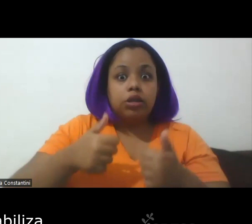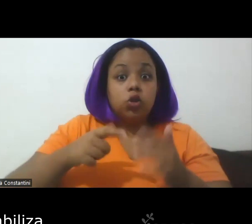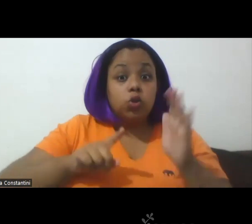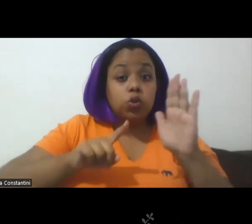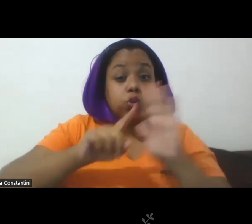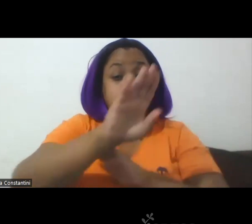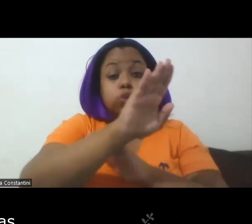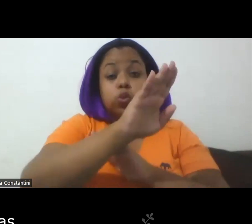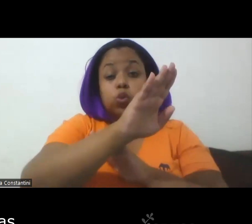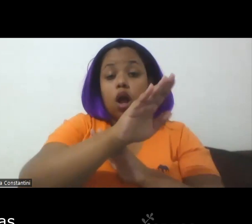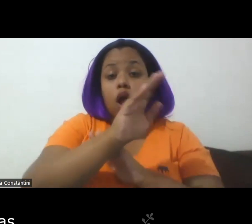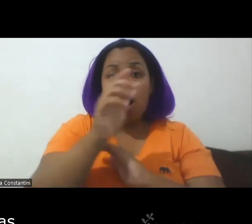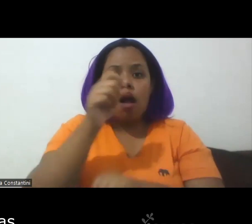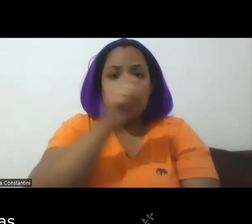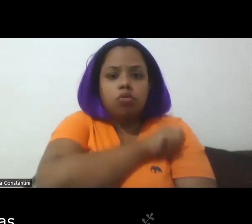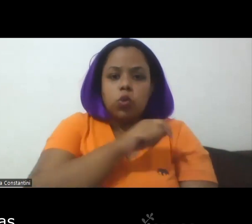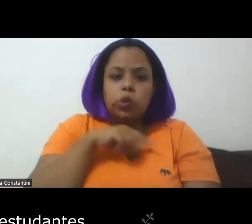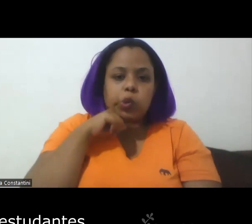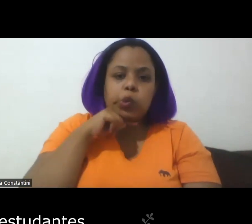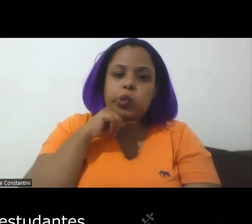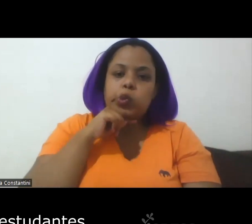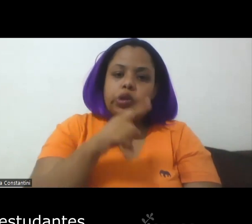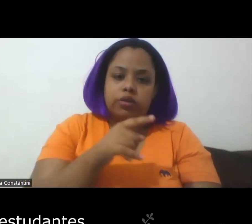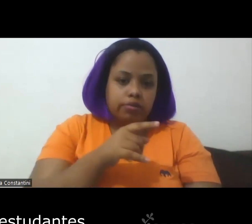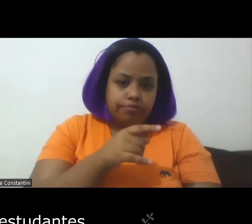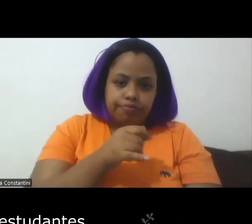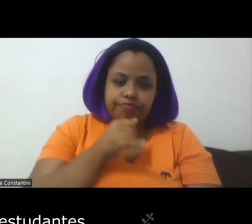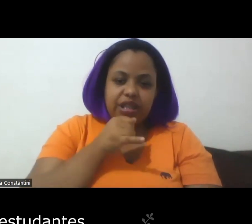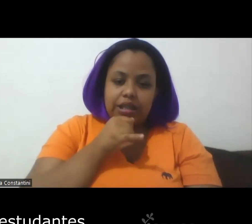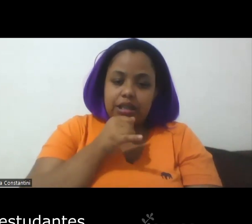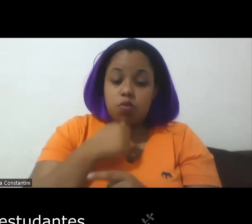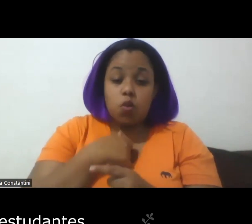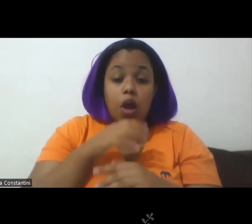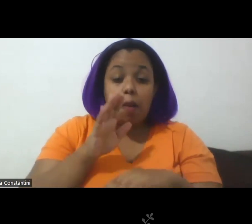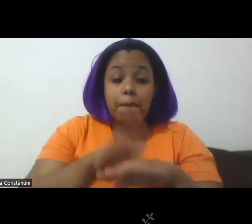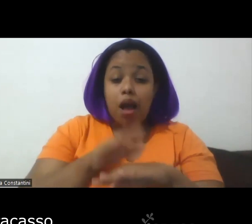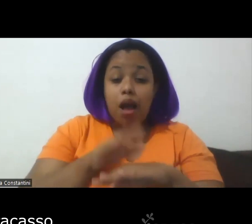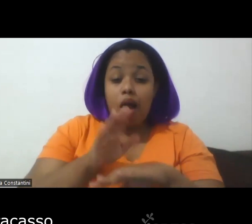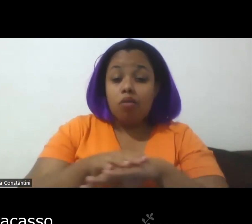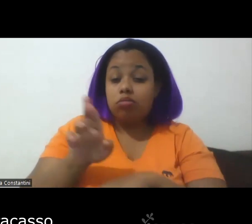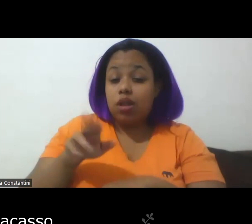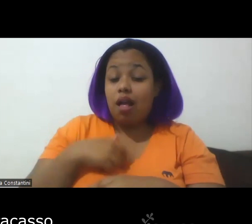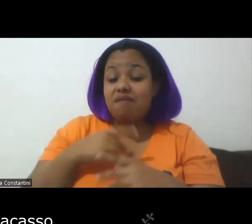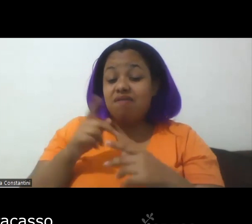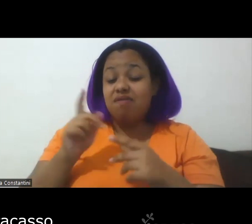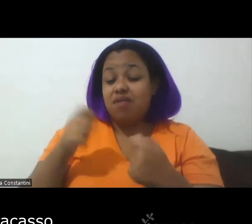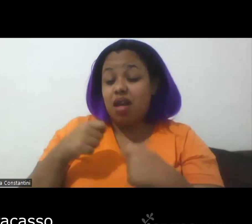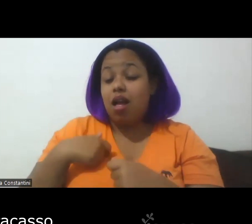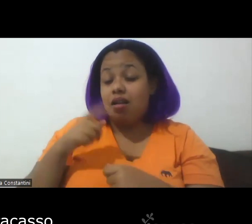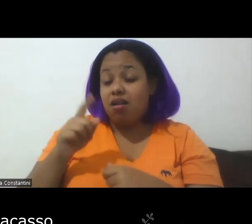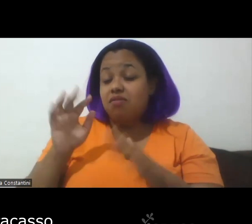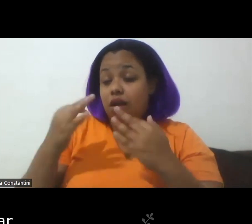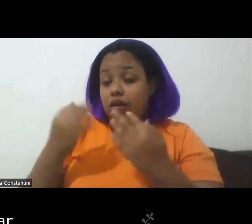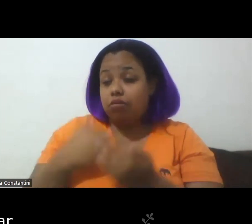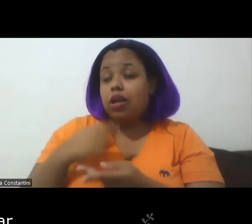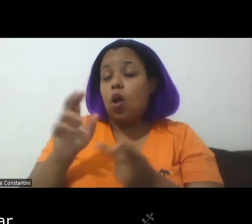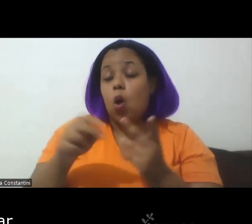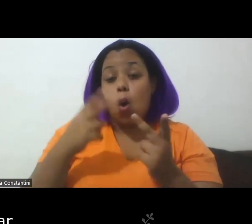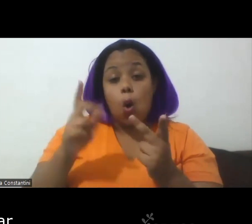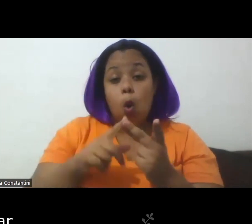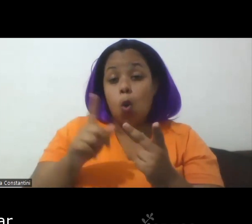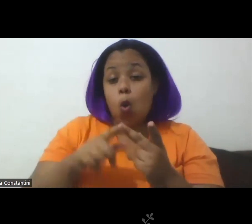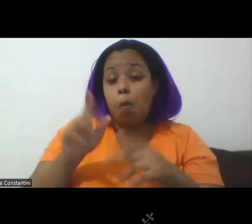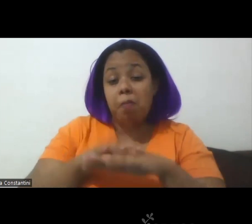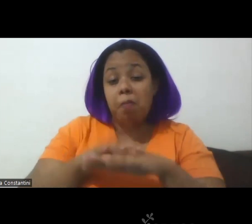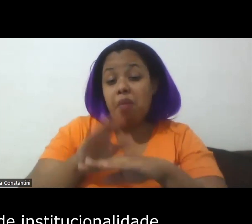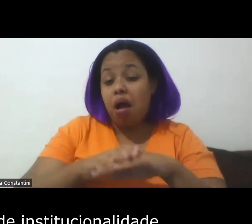responsabiliza famílias e os próprios estudantes pelo seu fracasso escolar